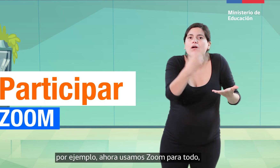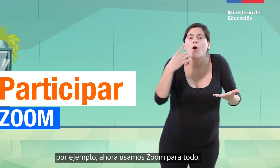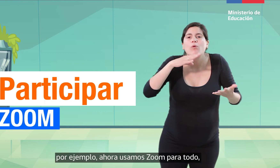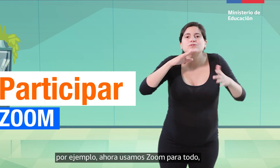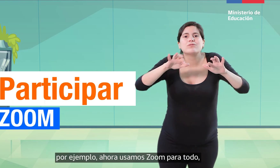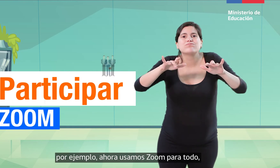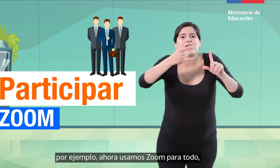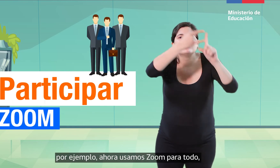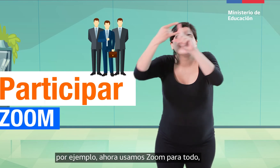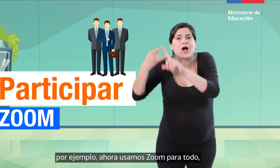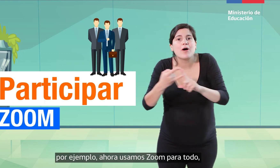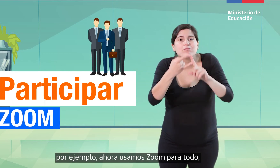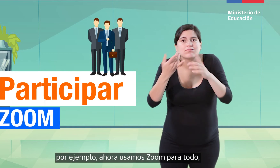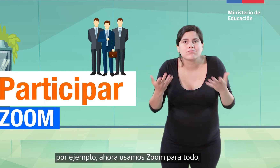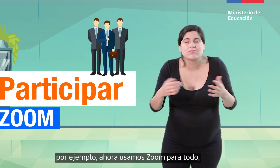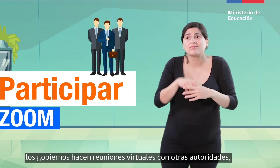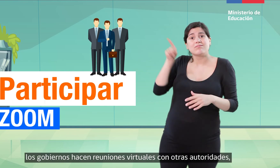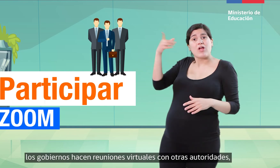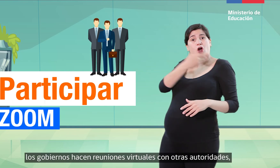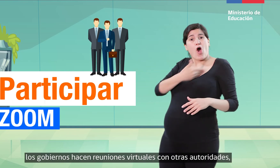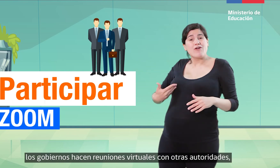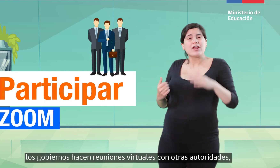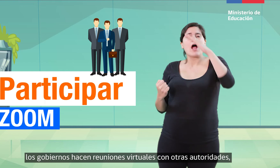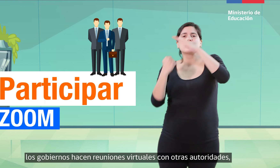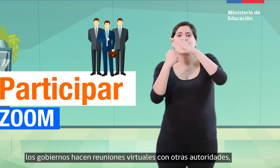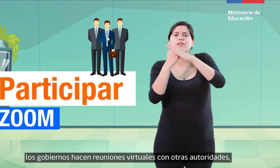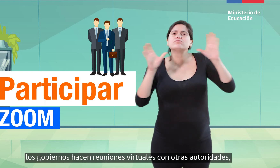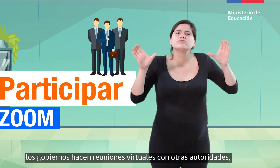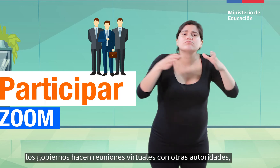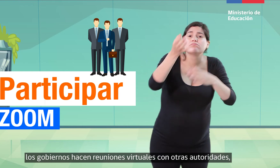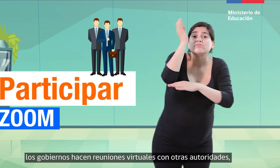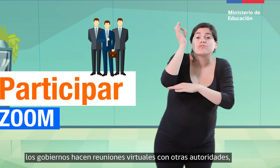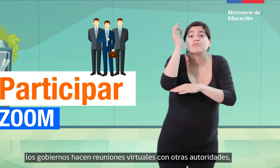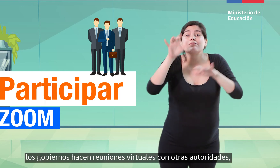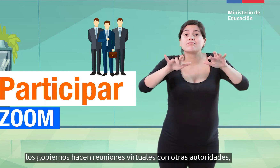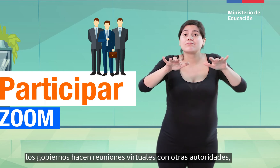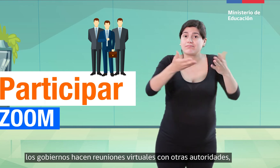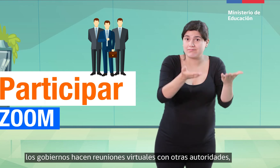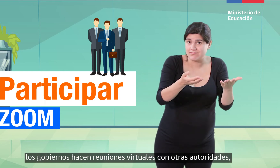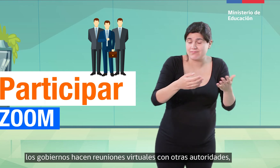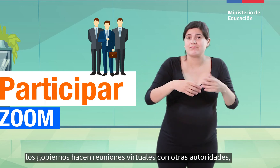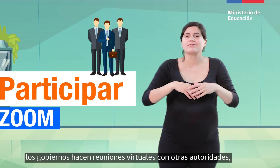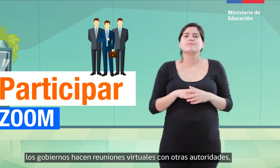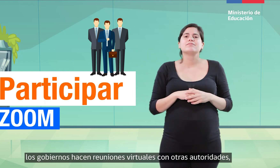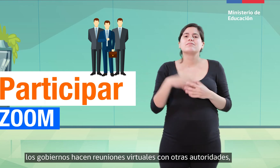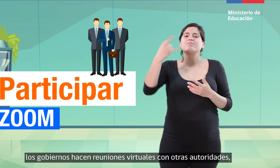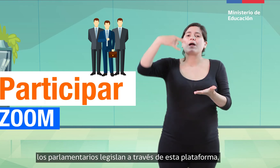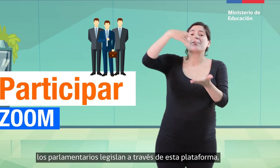usamos Zoom para todo. Los gobiernos hacen reuniones virtuales con otras autoridades. Los